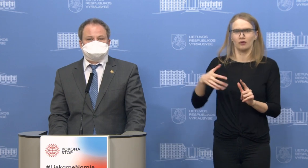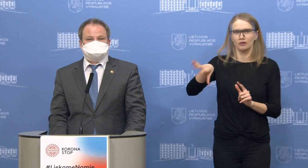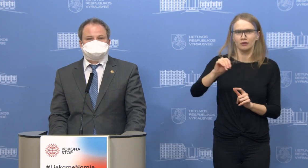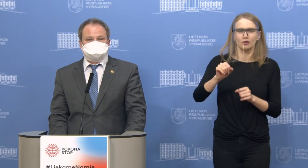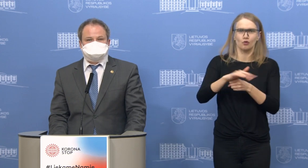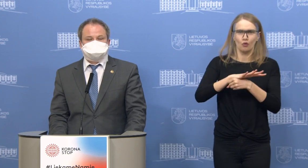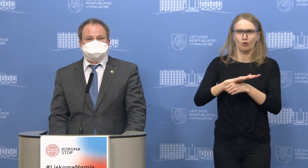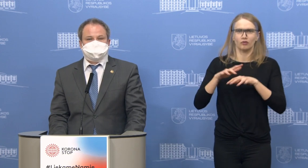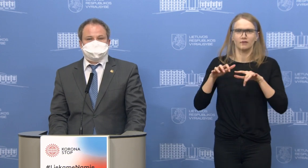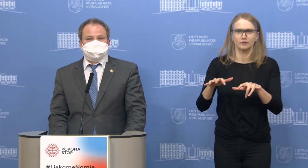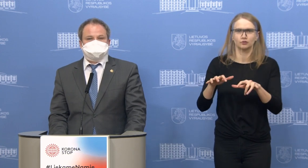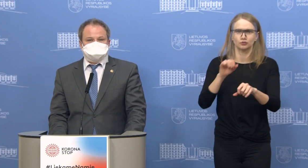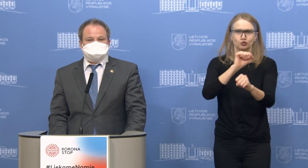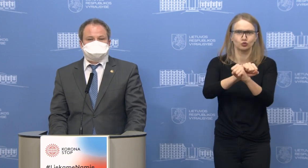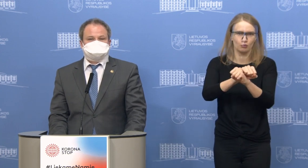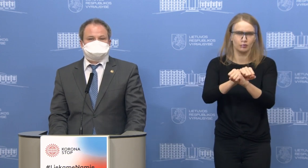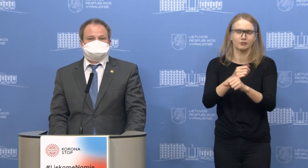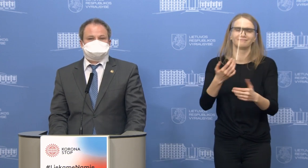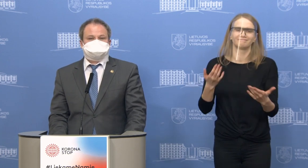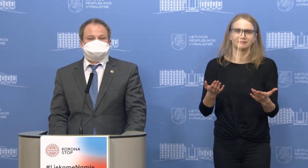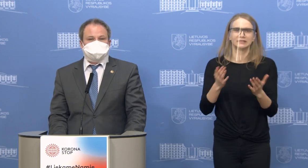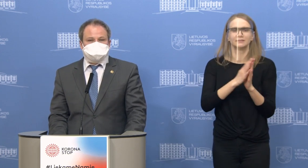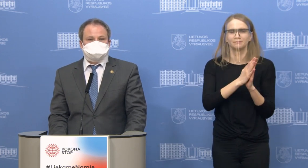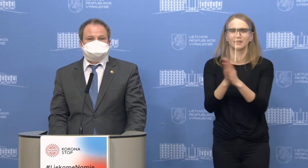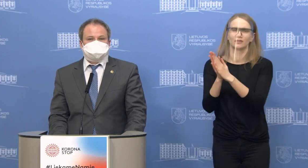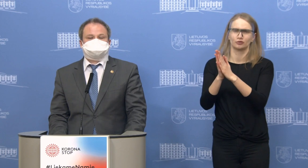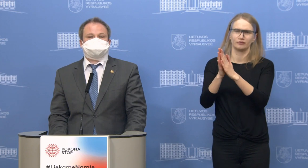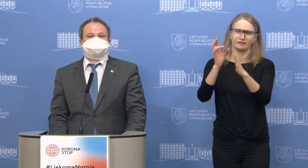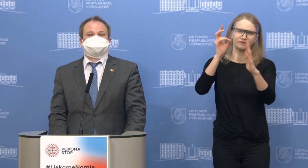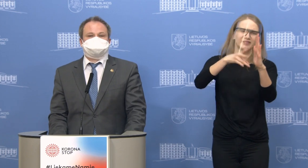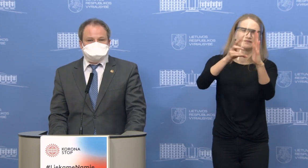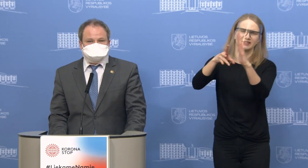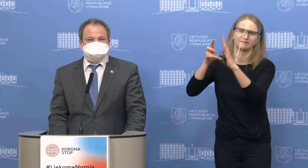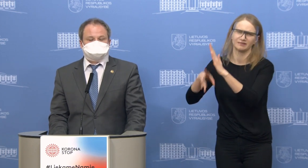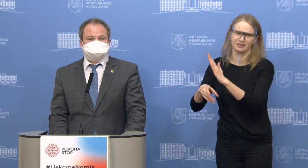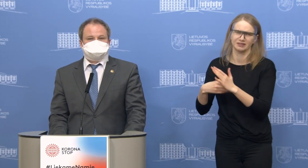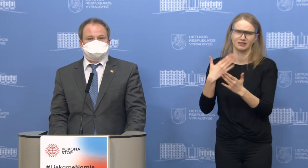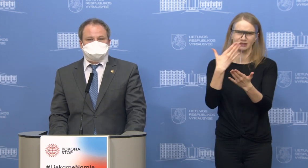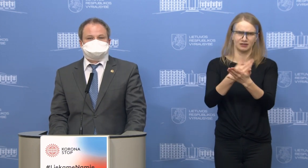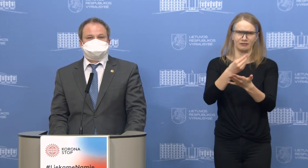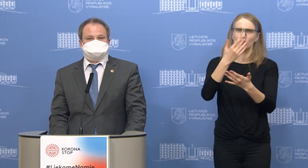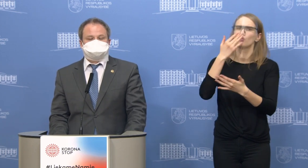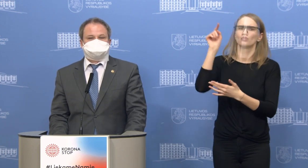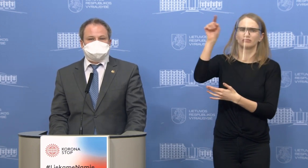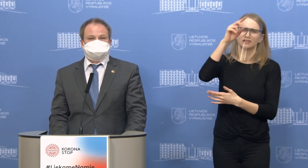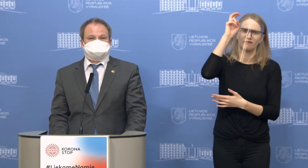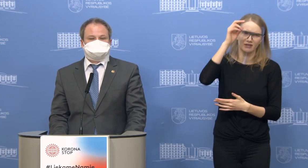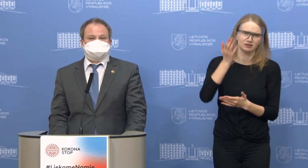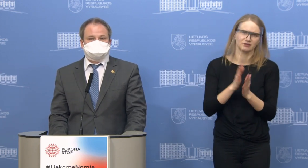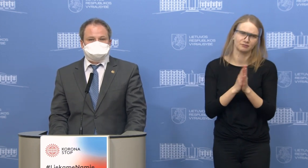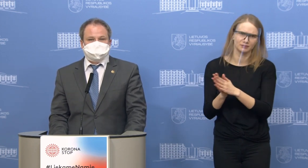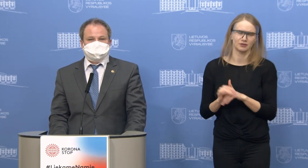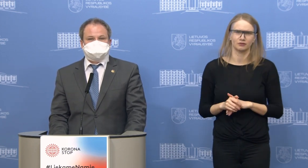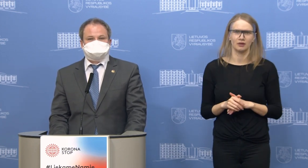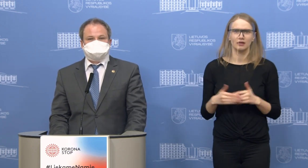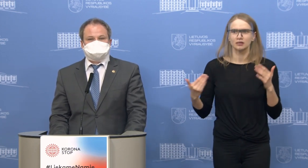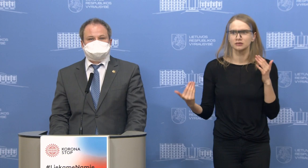virusą suvaldytume. Ir vėlgi nebe įsileistume naujos bangos įveštinių atvejų, nuo